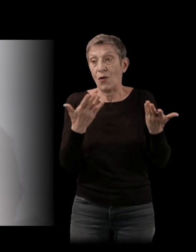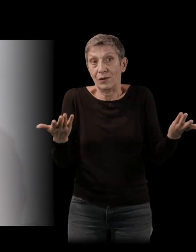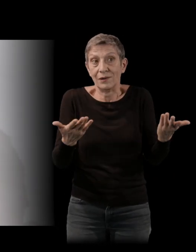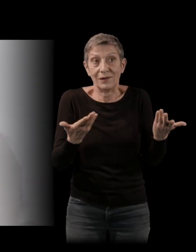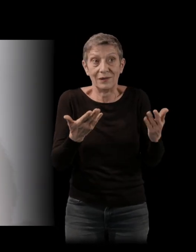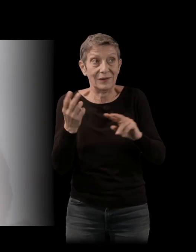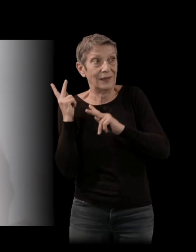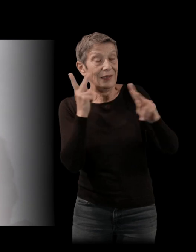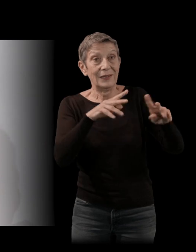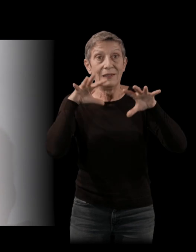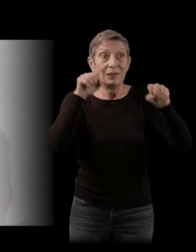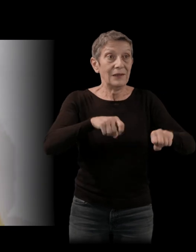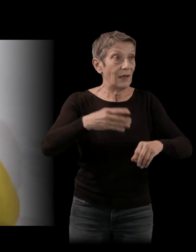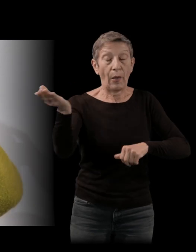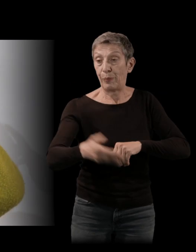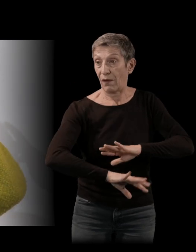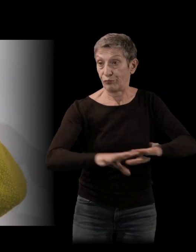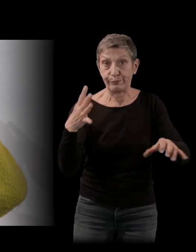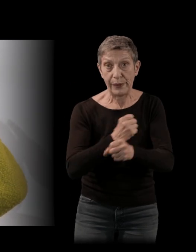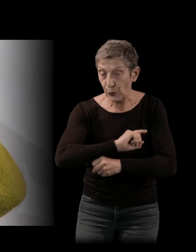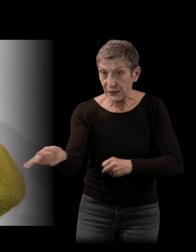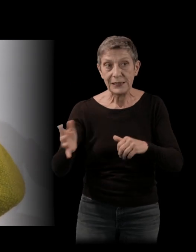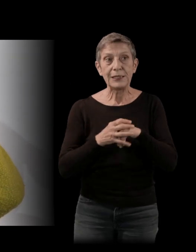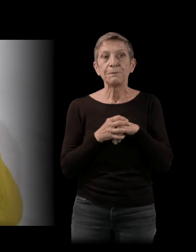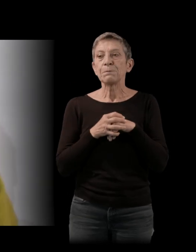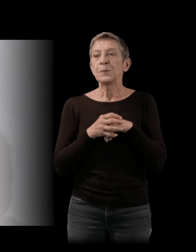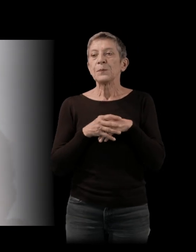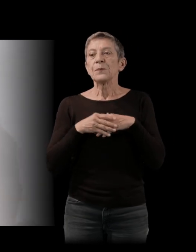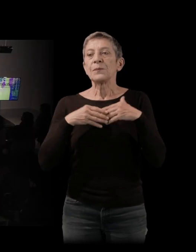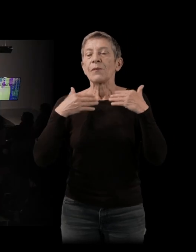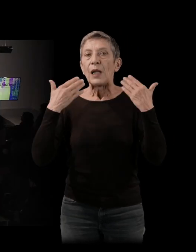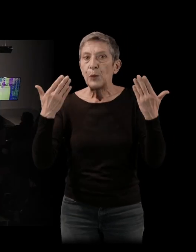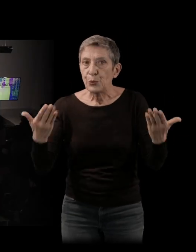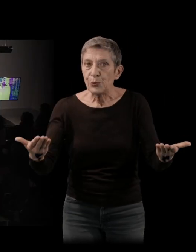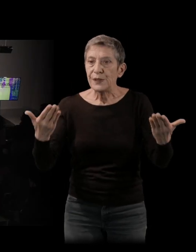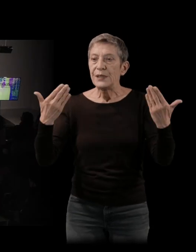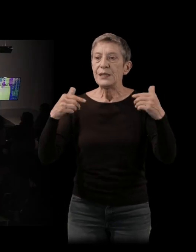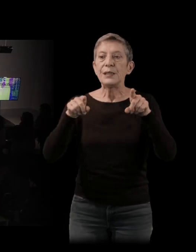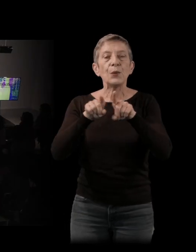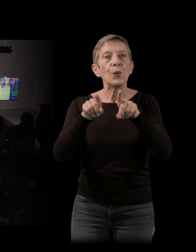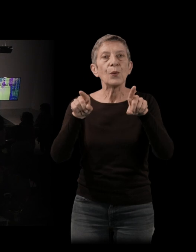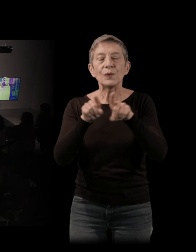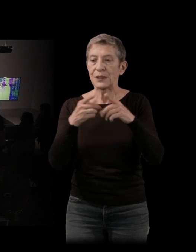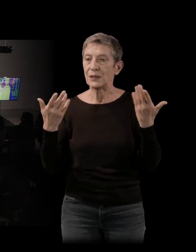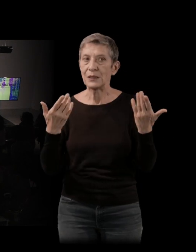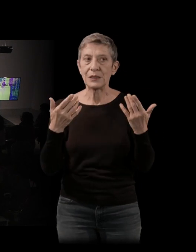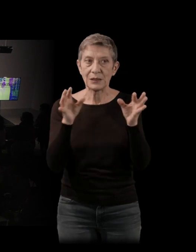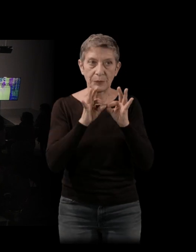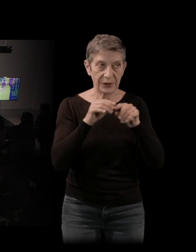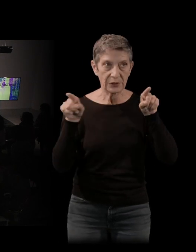laminer. Ensuite, y a eu une forte tradition intellectuelle d'échange entre les deux pays. Pendant très